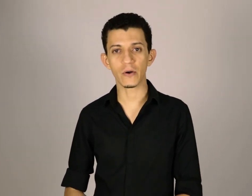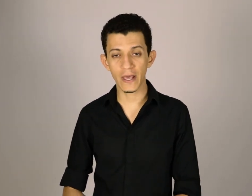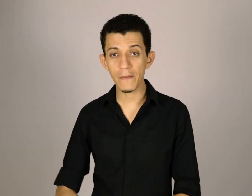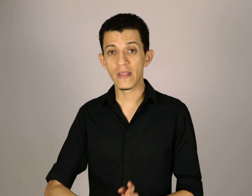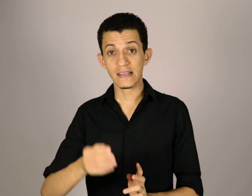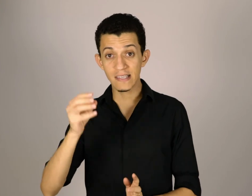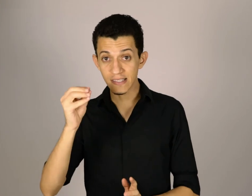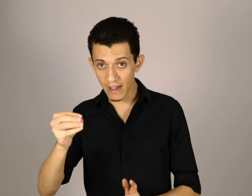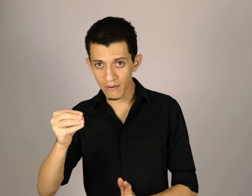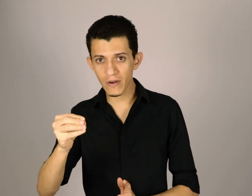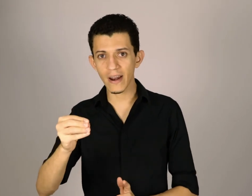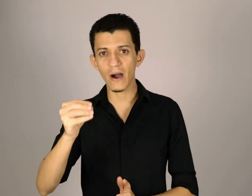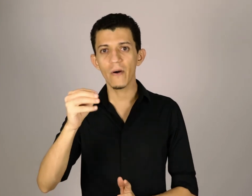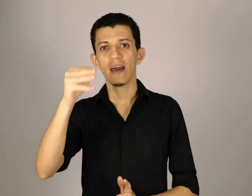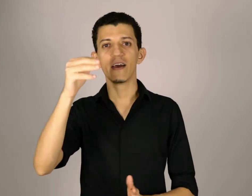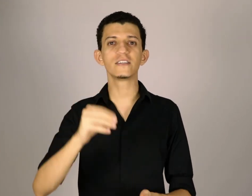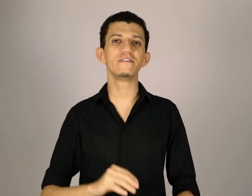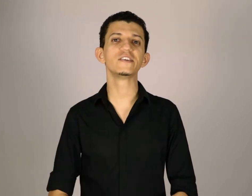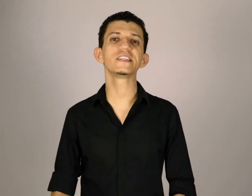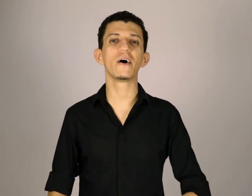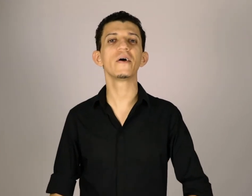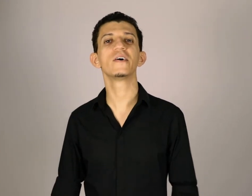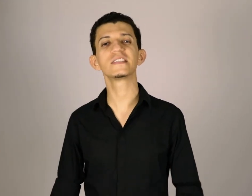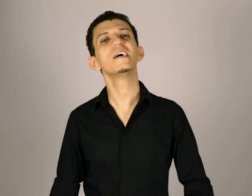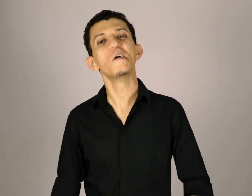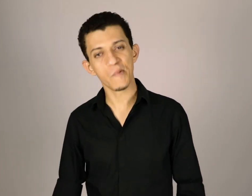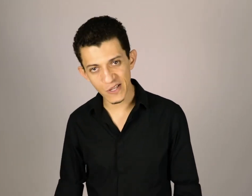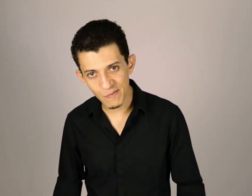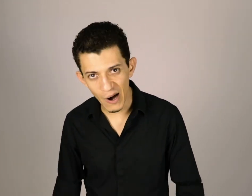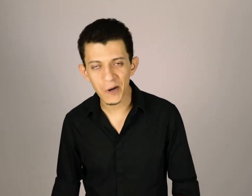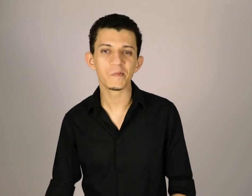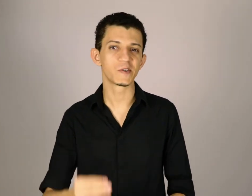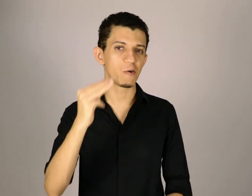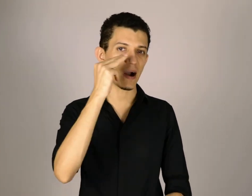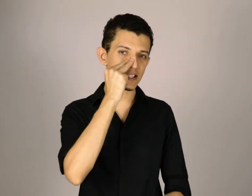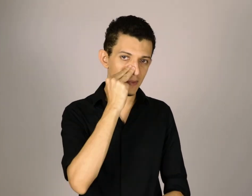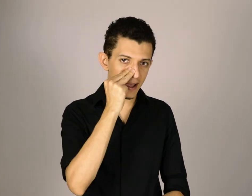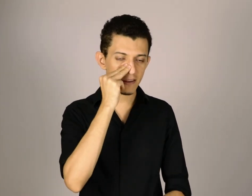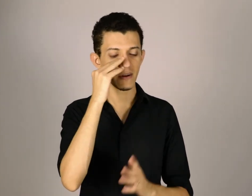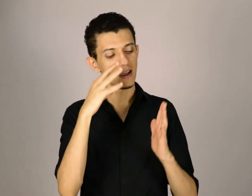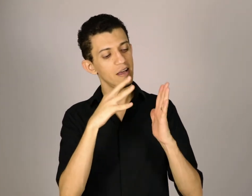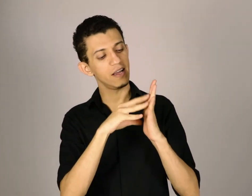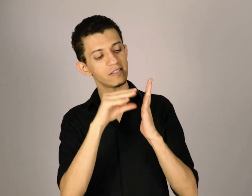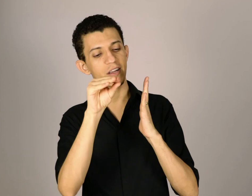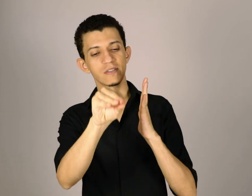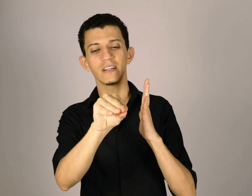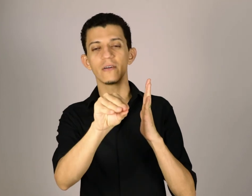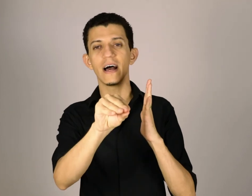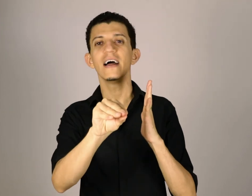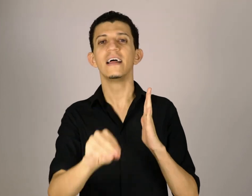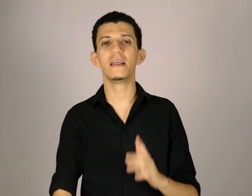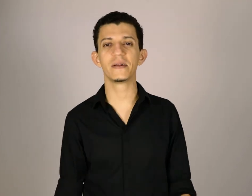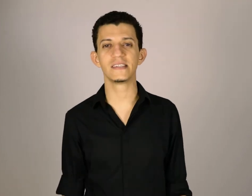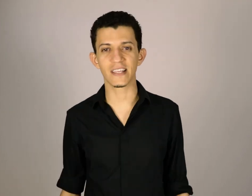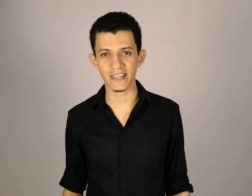ok? Se inscreva no canal, e eu te vejo então em nossa próxima aula. Eu sou o Matos Barreto, e este aqui é o sinal da Libras Escrita.